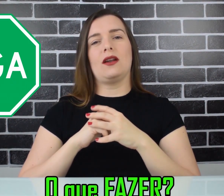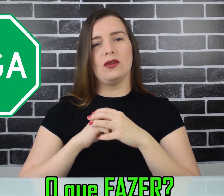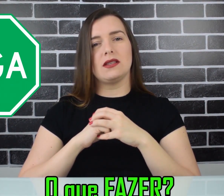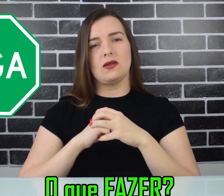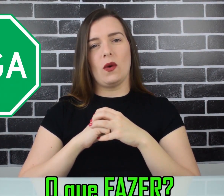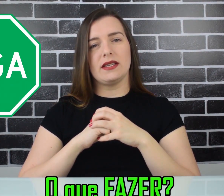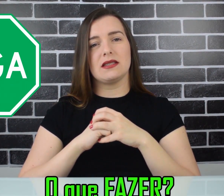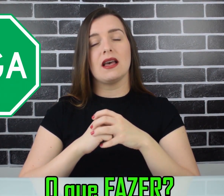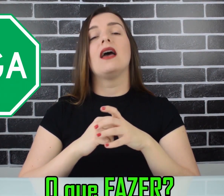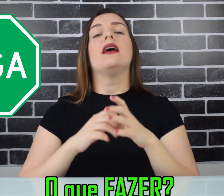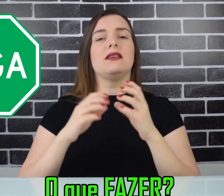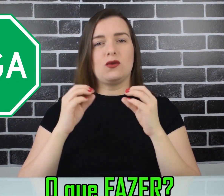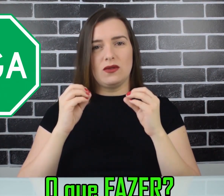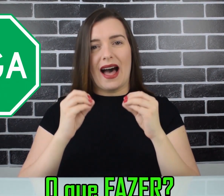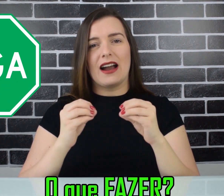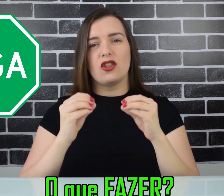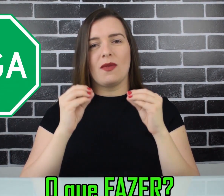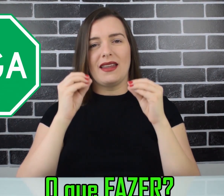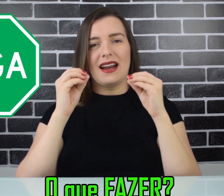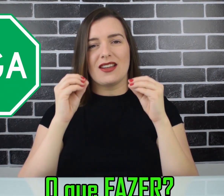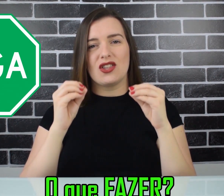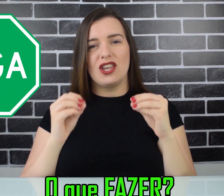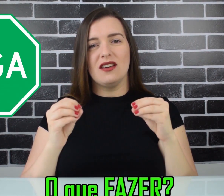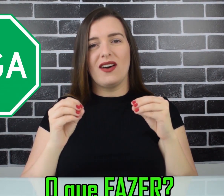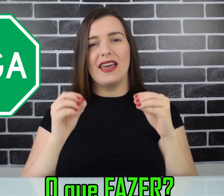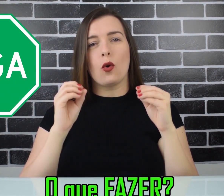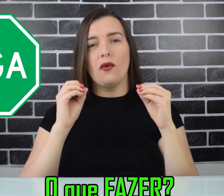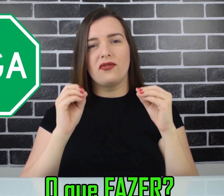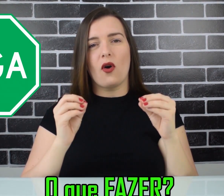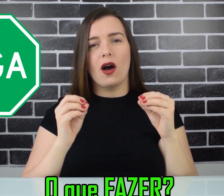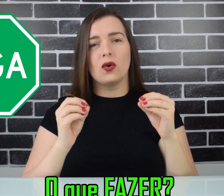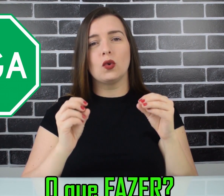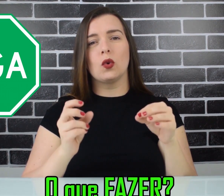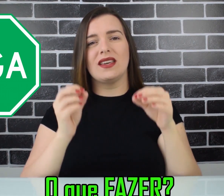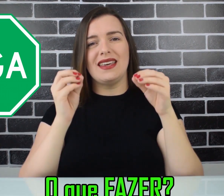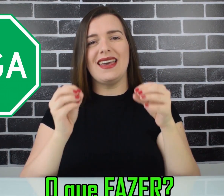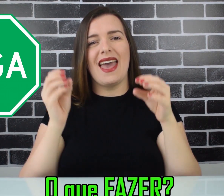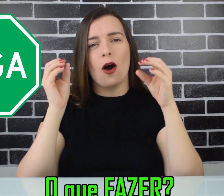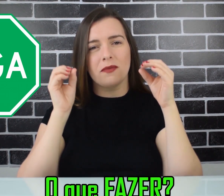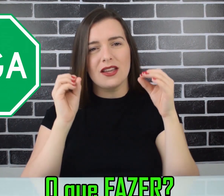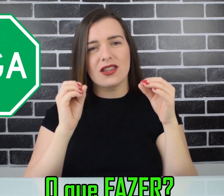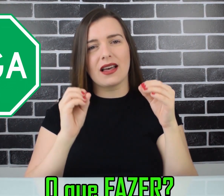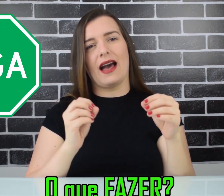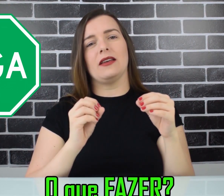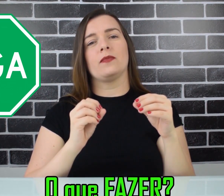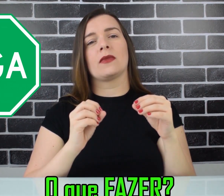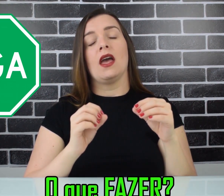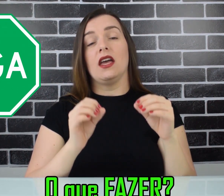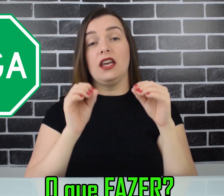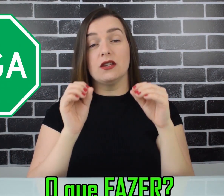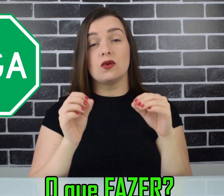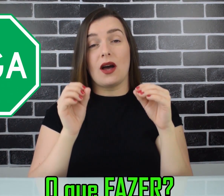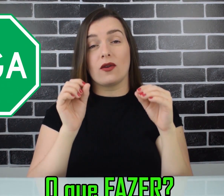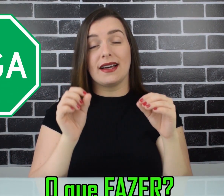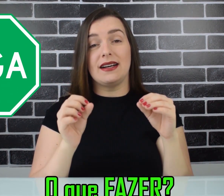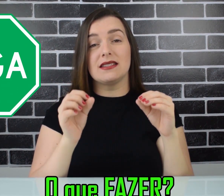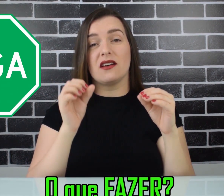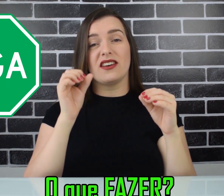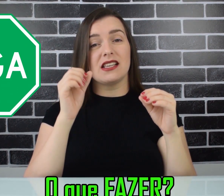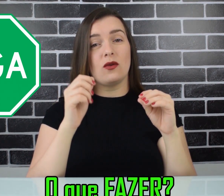anotações? Estudar de maneira ativa e com foco no que realmente cai? Isso se alcança fazendo